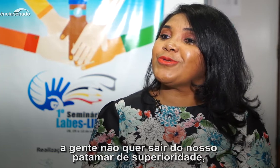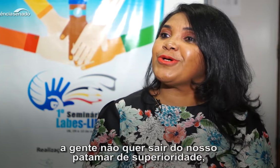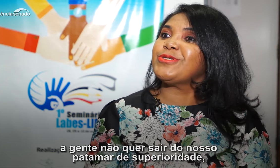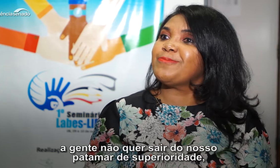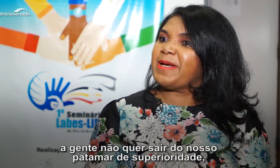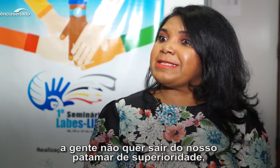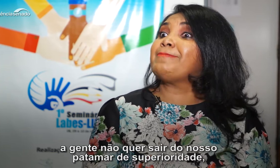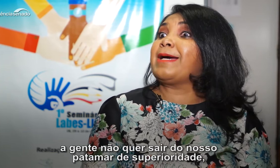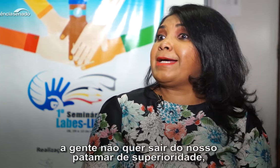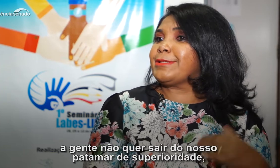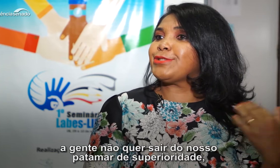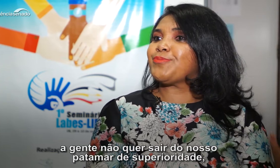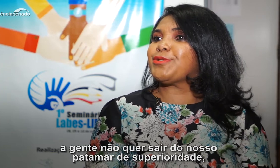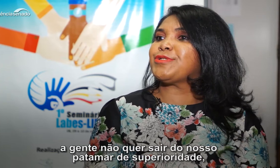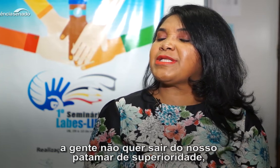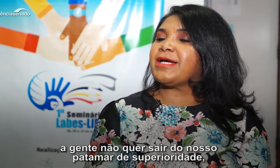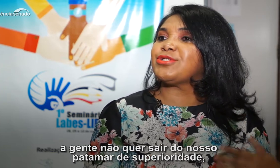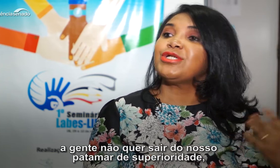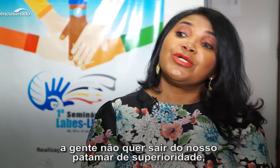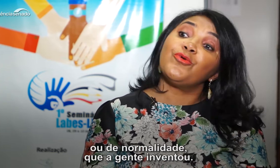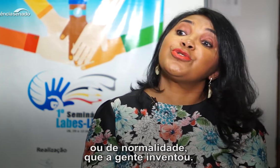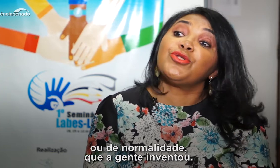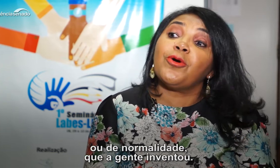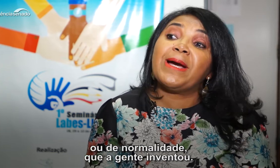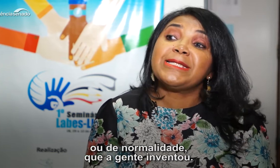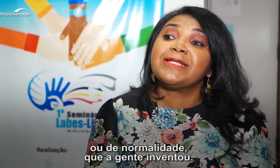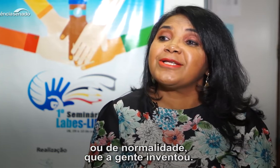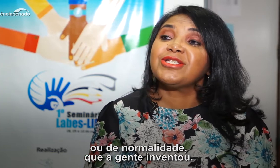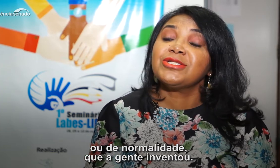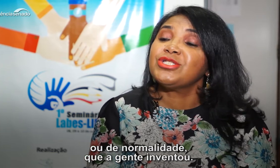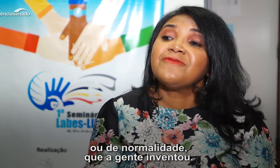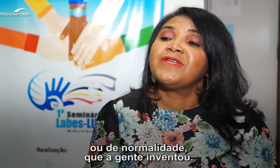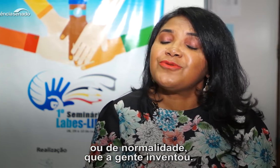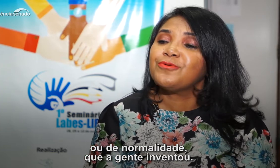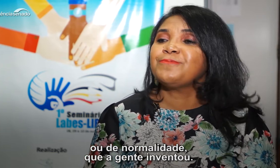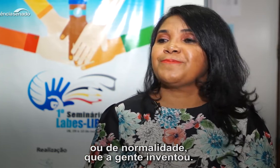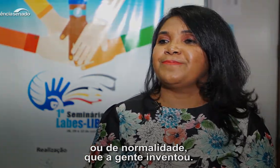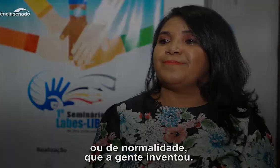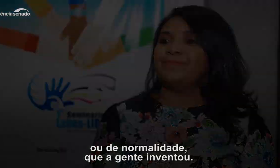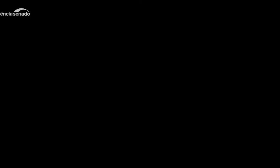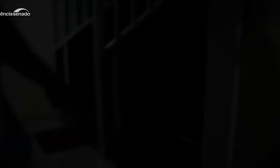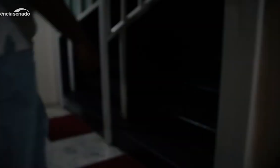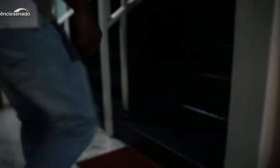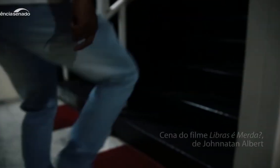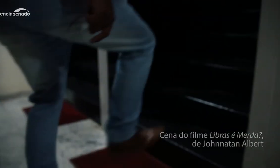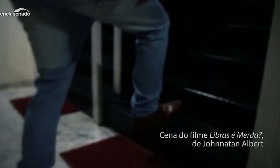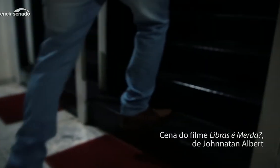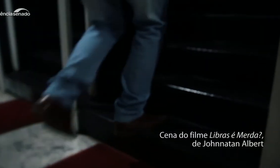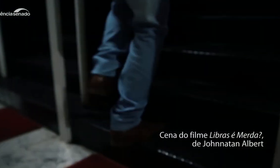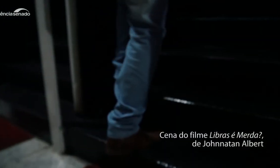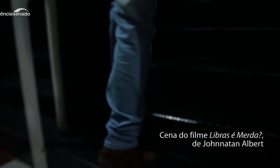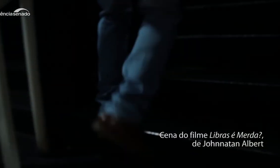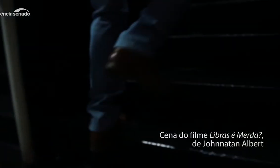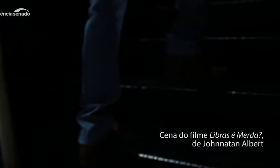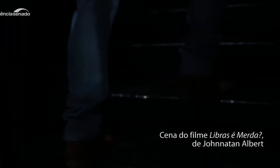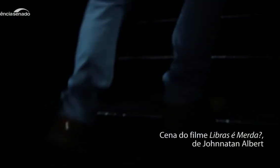nosso patamar de superioridade ou de normalidade, que a gente inventou. eu quero vulnerable.